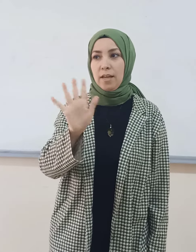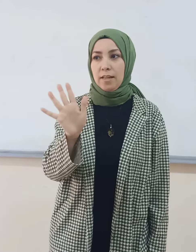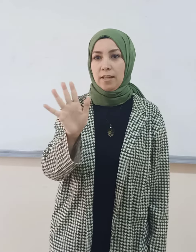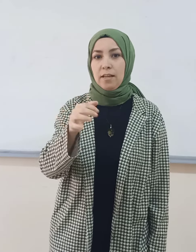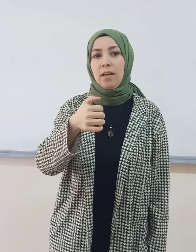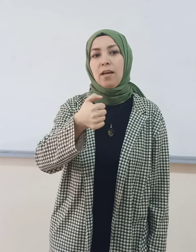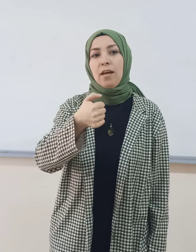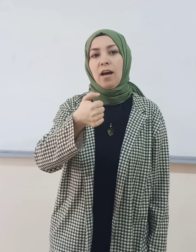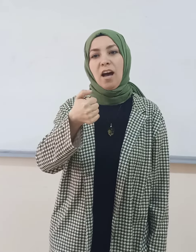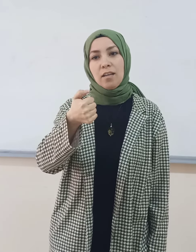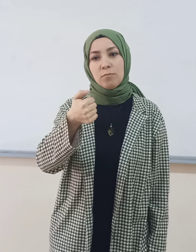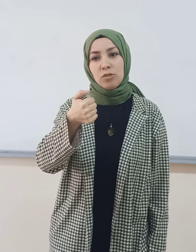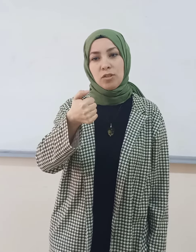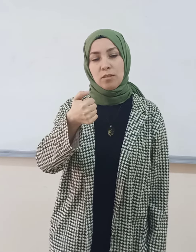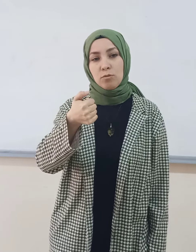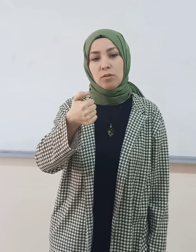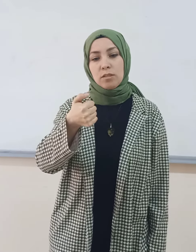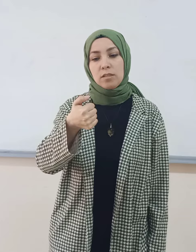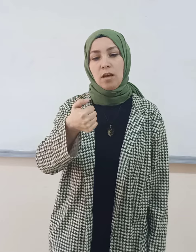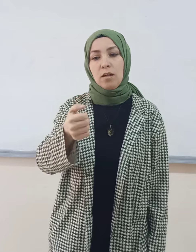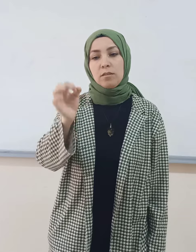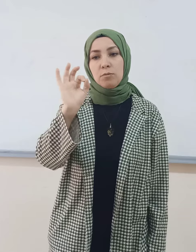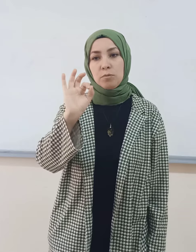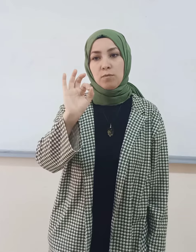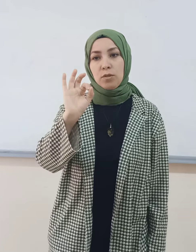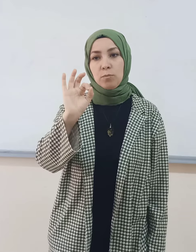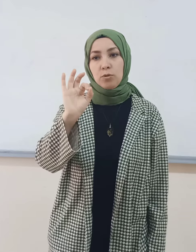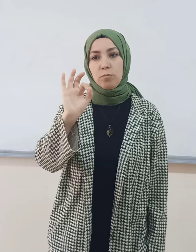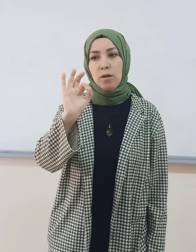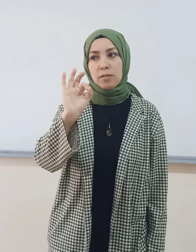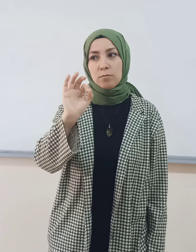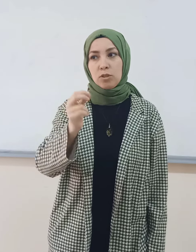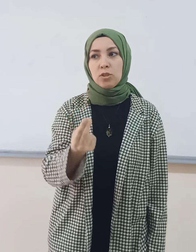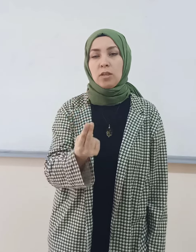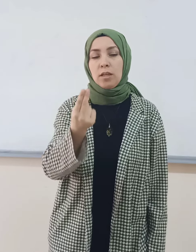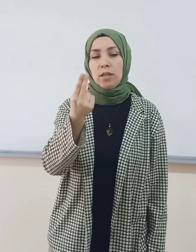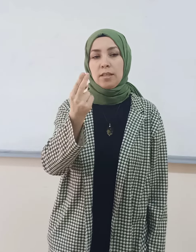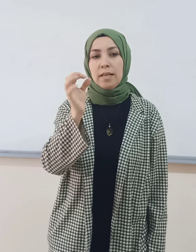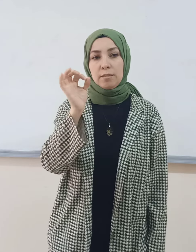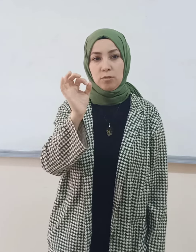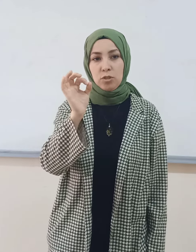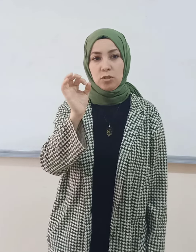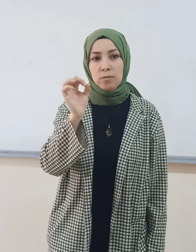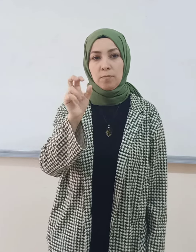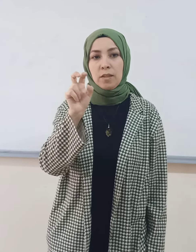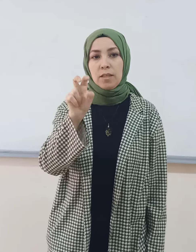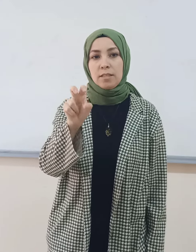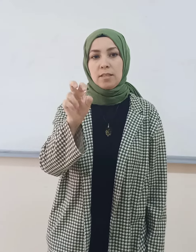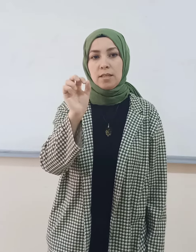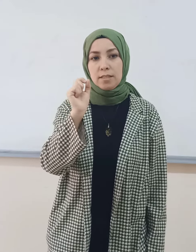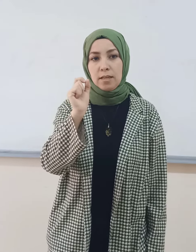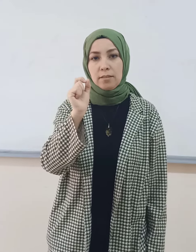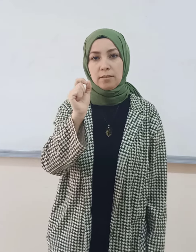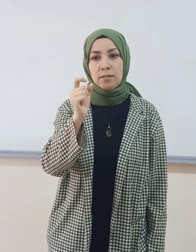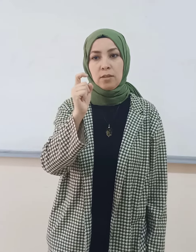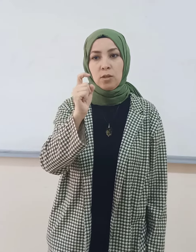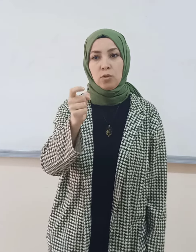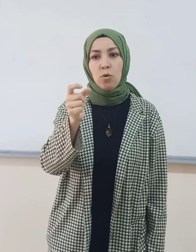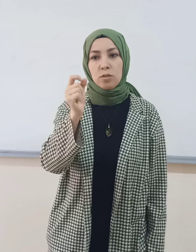50, 60'dan sonrasında 6'ya 0 yapıyorum. 60, 70, 80, 90,